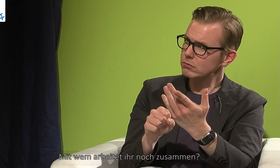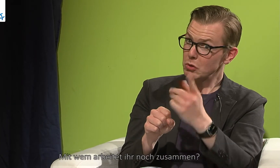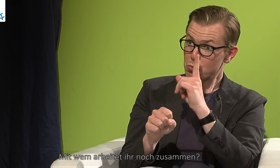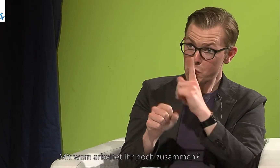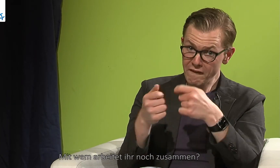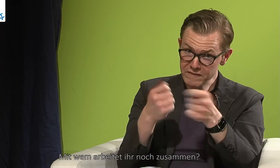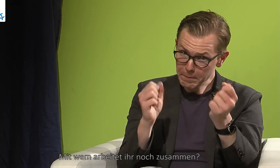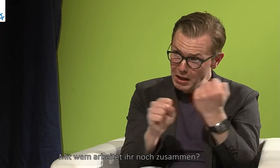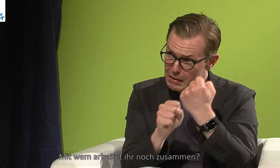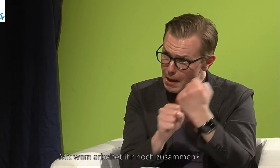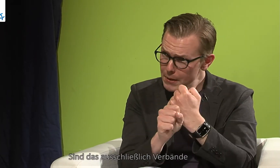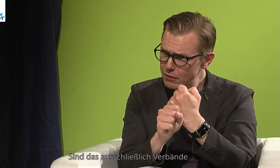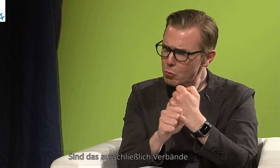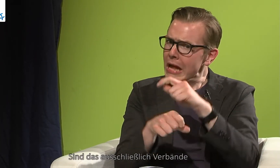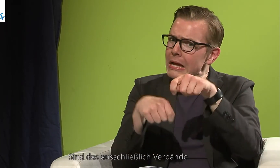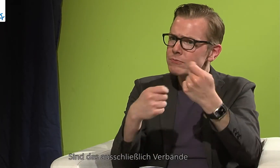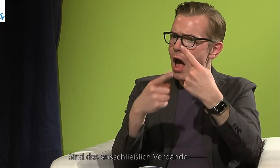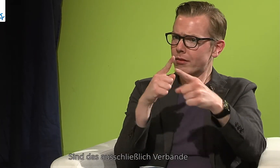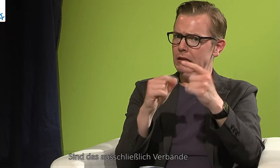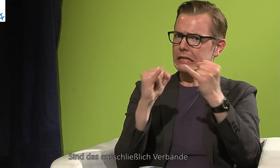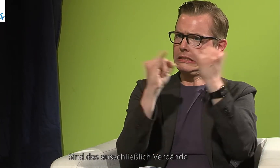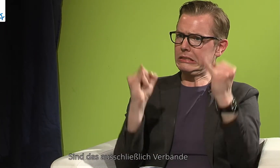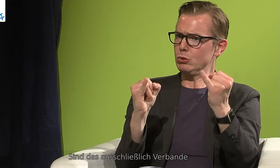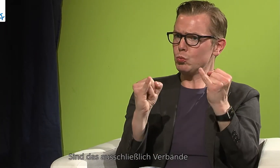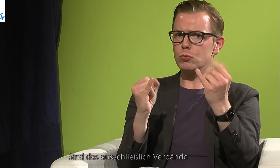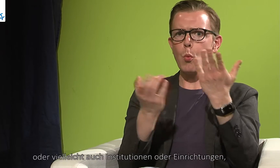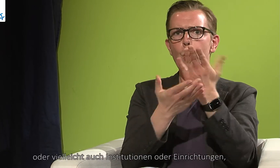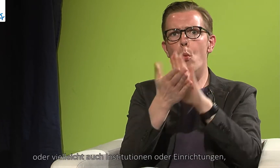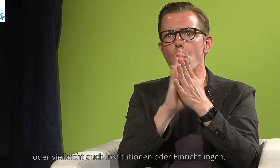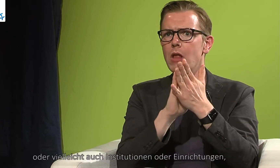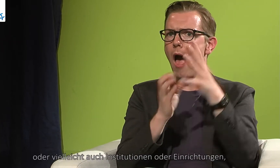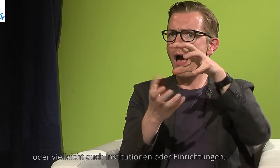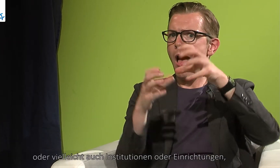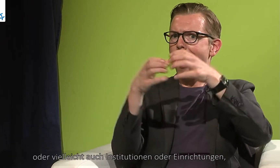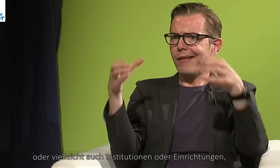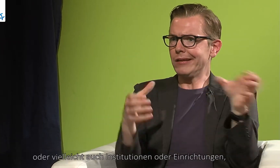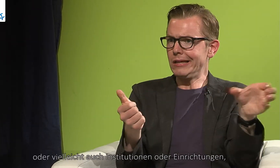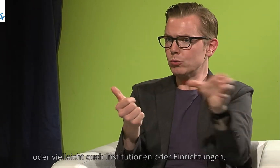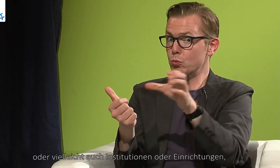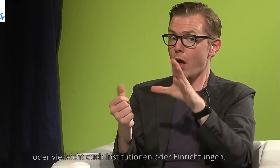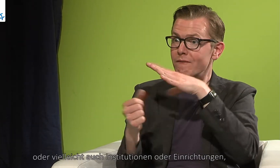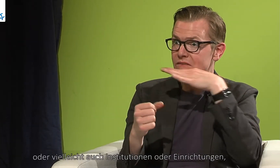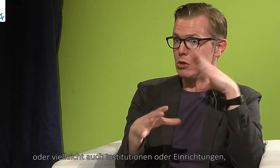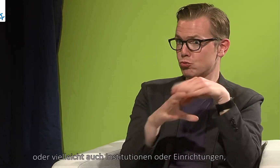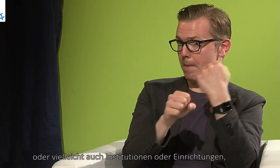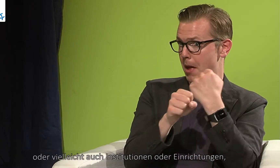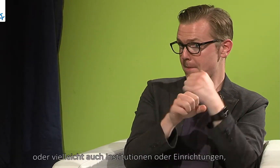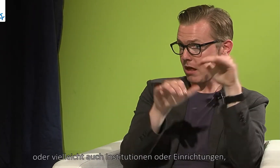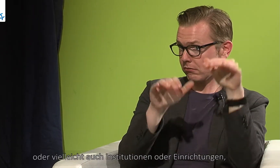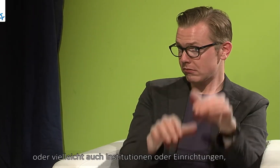arbeitet ihr noch zusammen? Und sind das ausschließlich Verbände oder vielleicht auch Institutionen oder Einrichtungen, mit denen